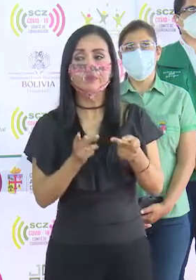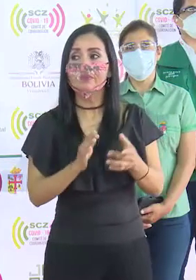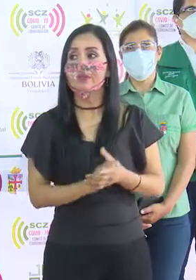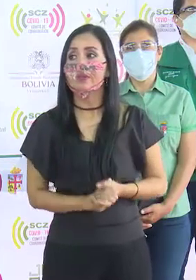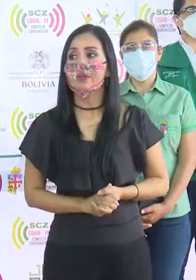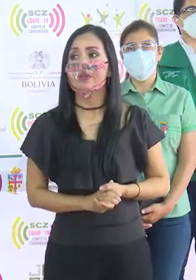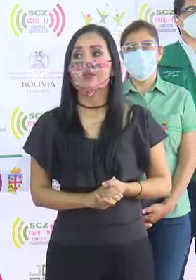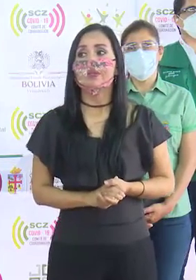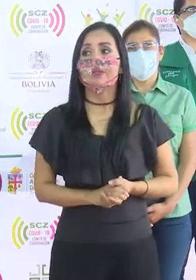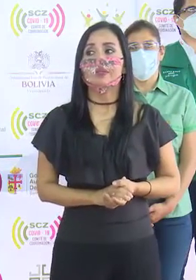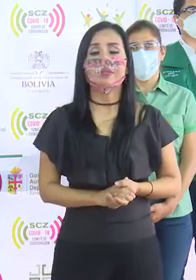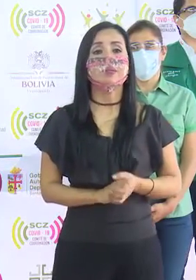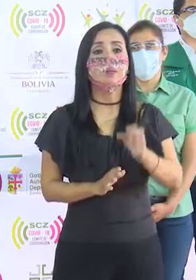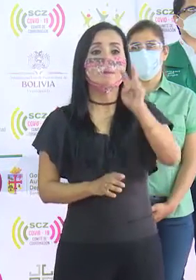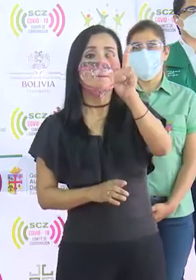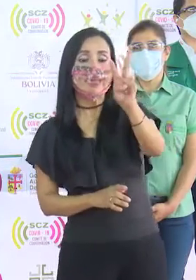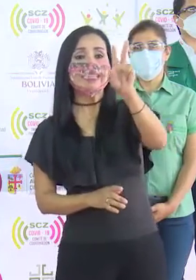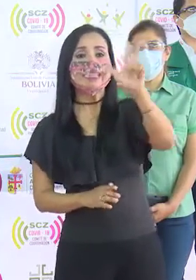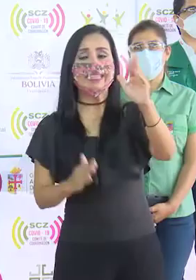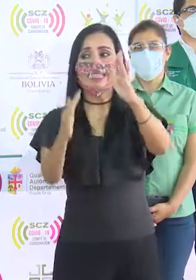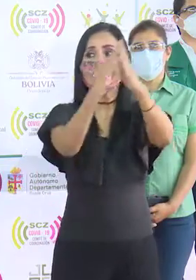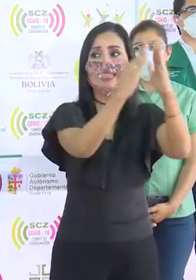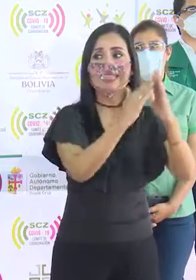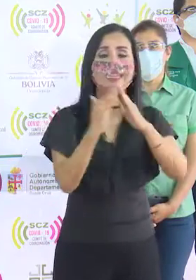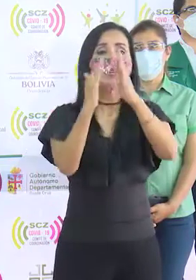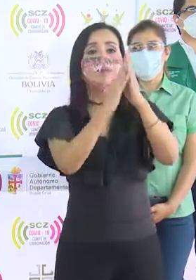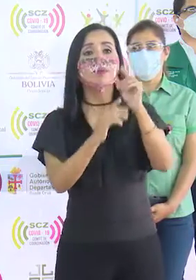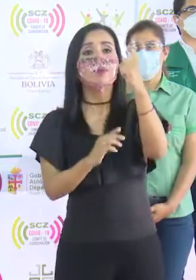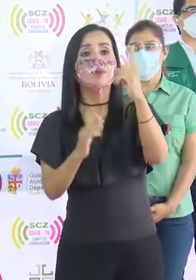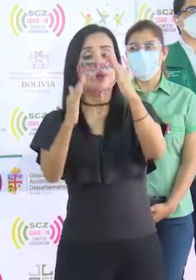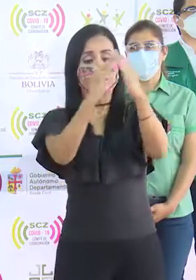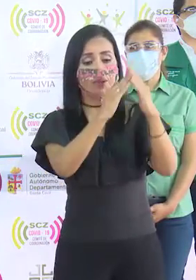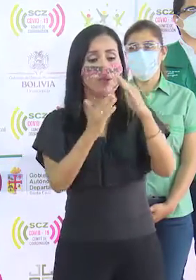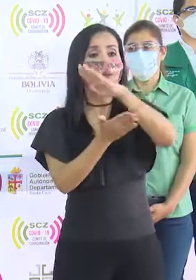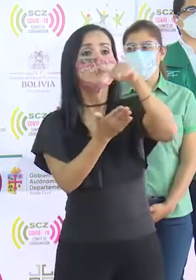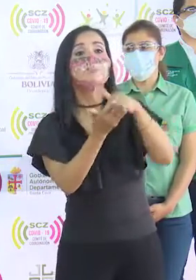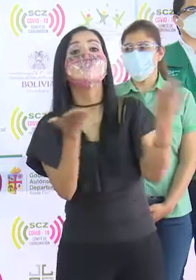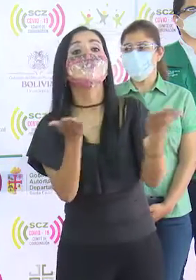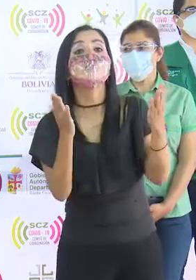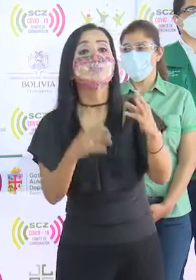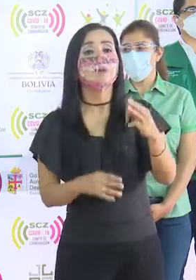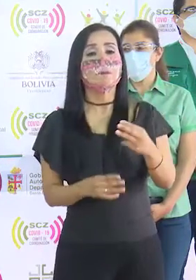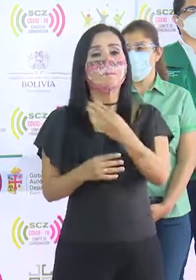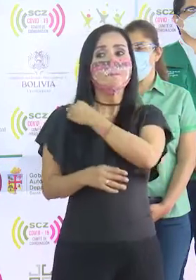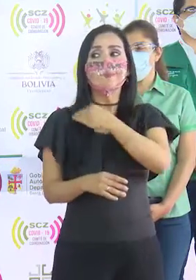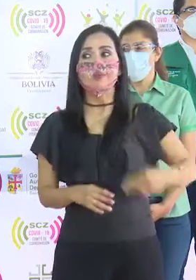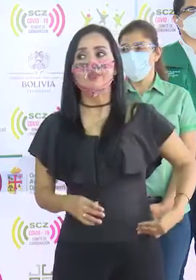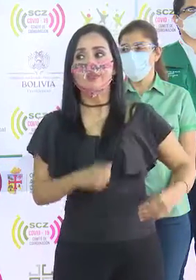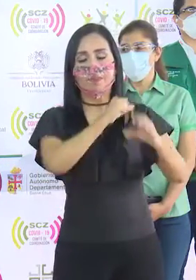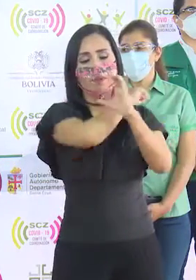que conforman 23 barrios y una comunidad del municipio de Camiri.